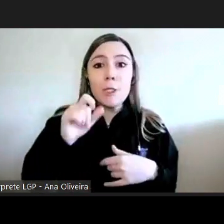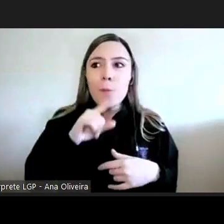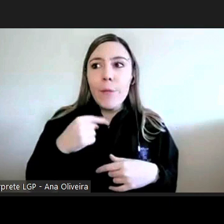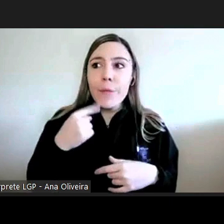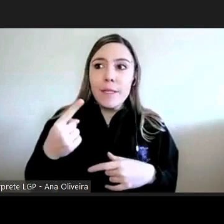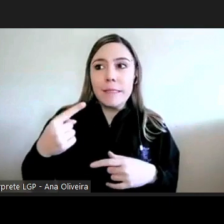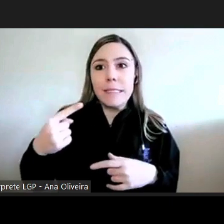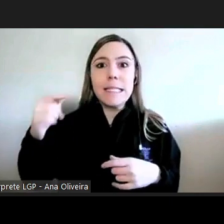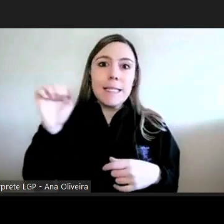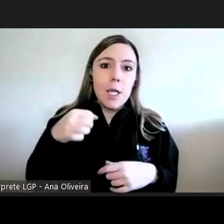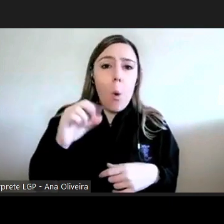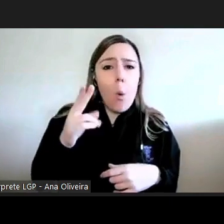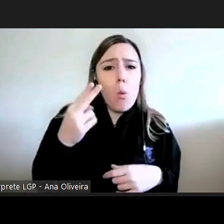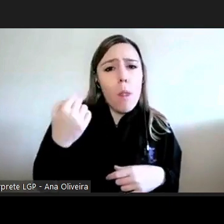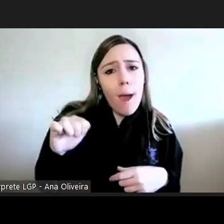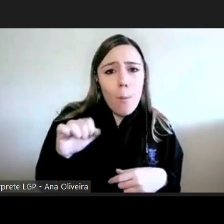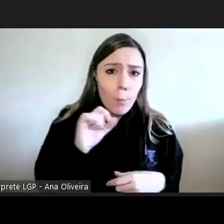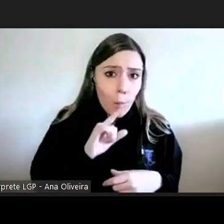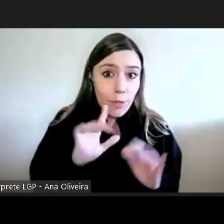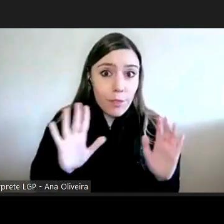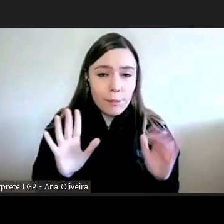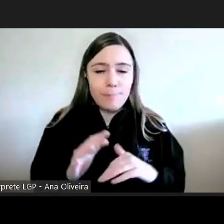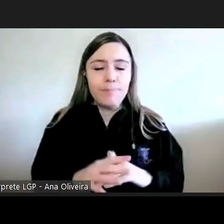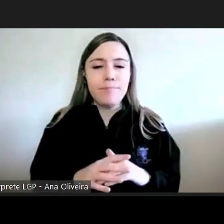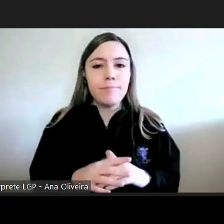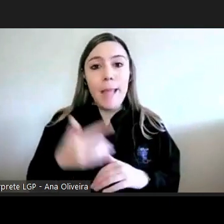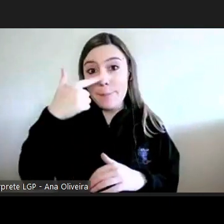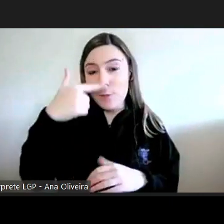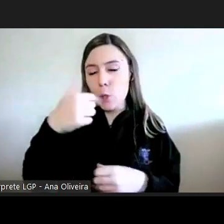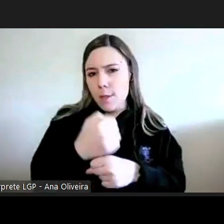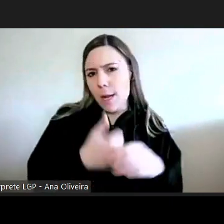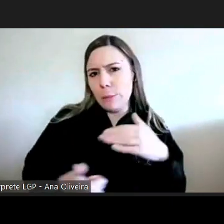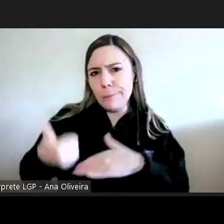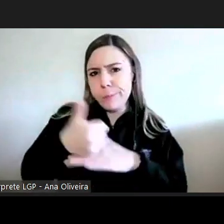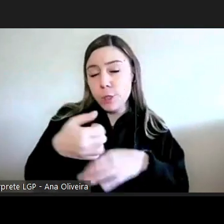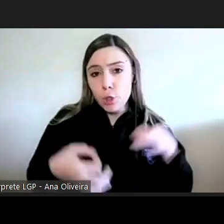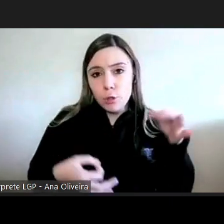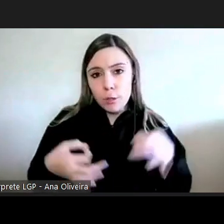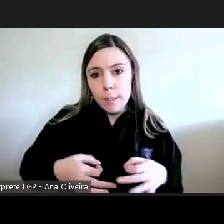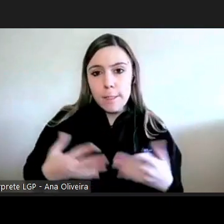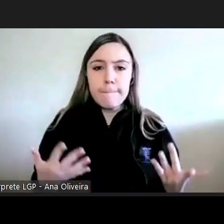sim ou que não o provedor tem a obrigação de fazer